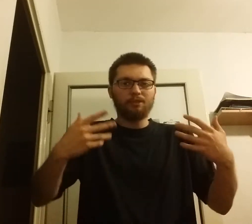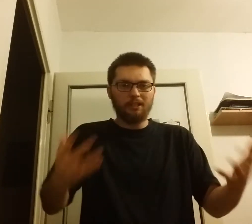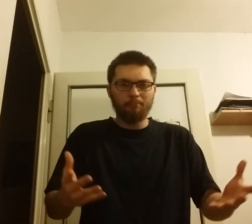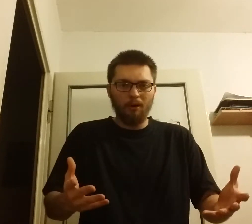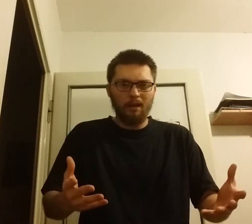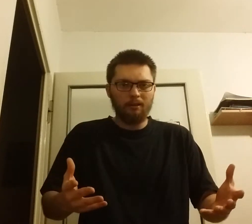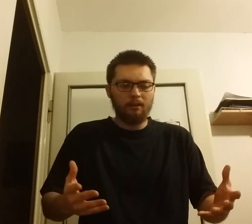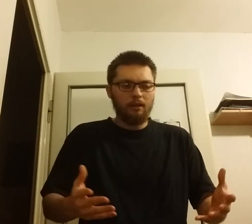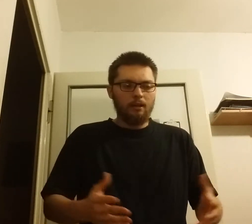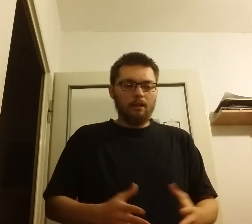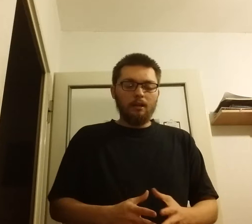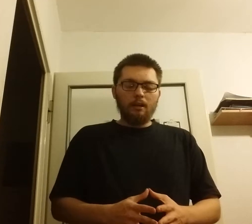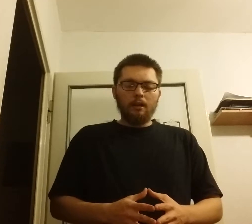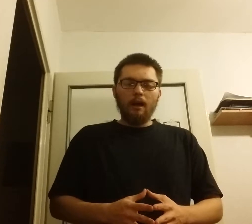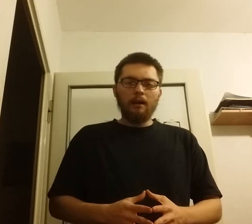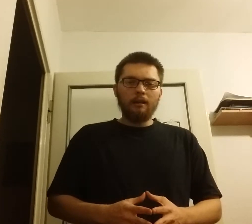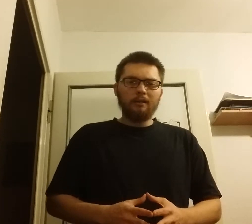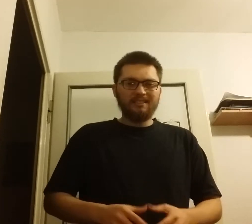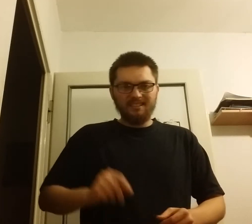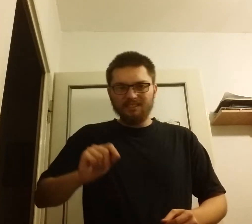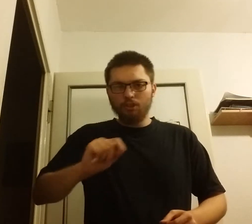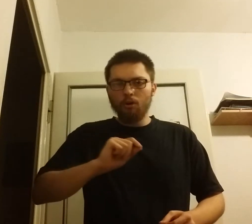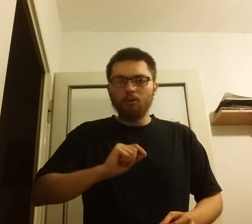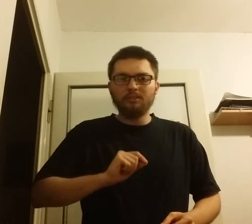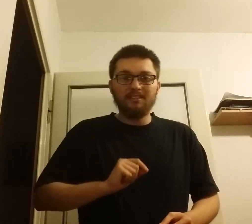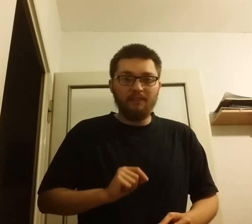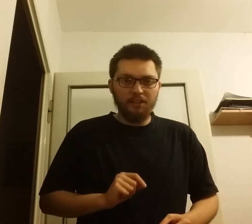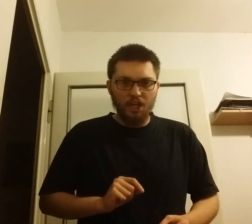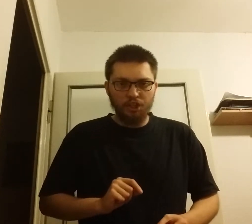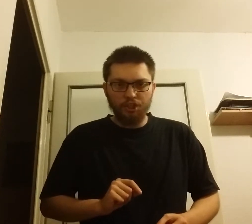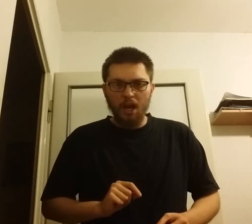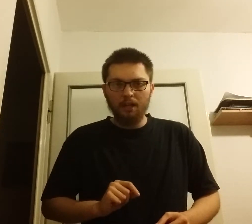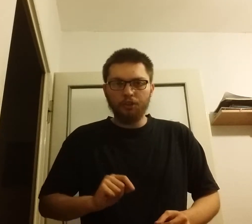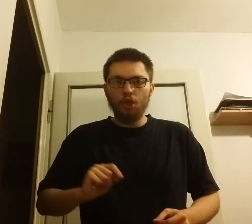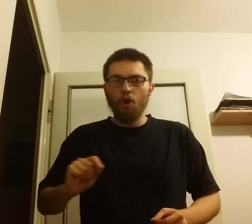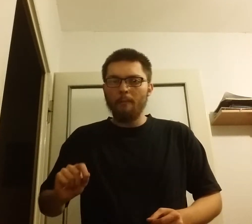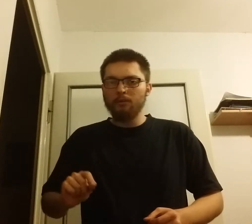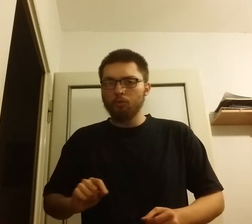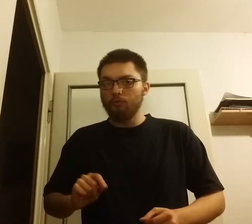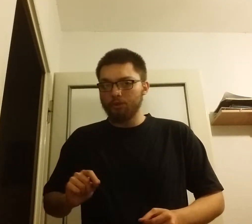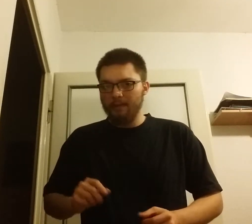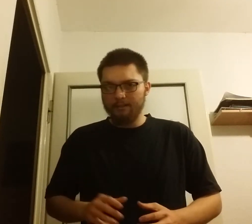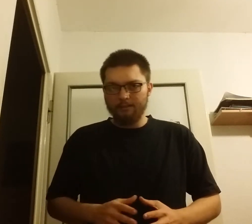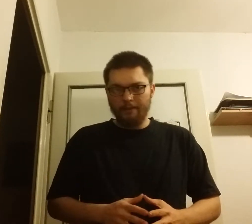przedpolach ale 120 kilometrów od miasta.